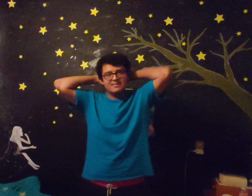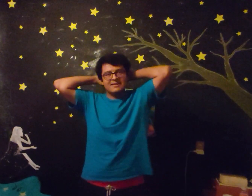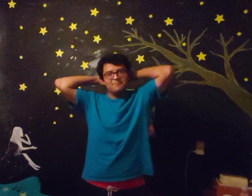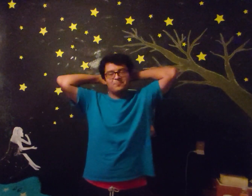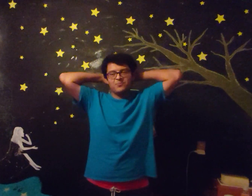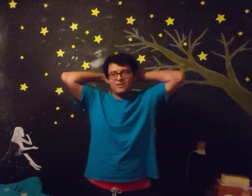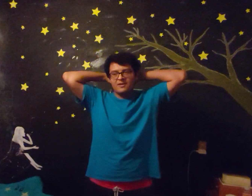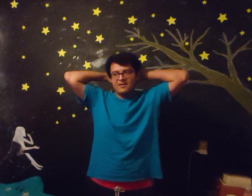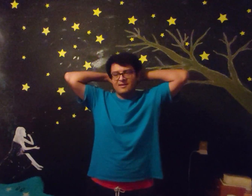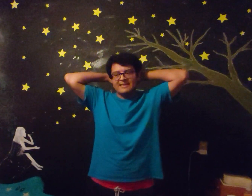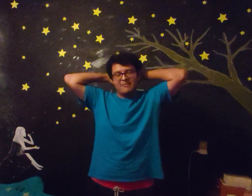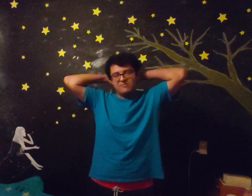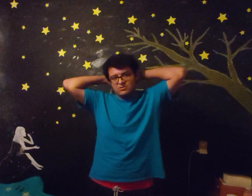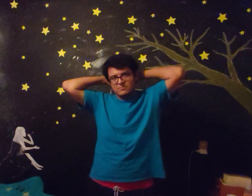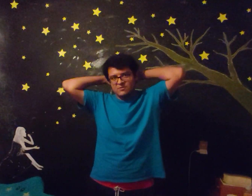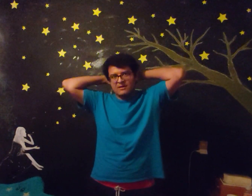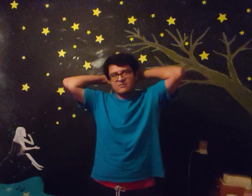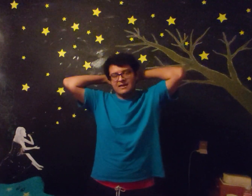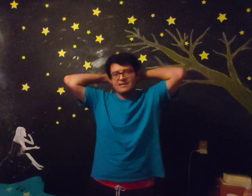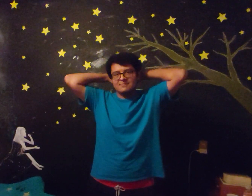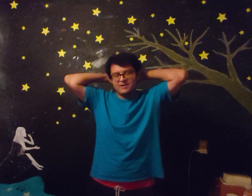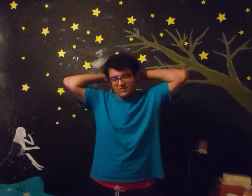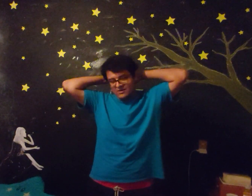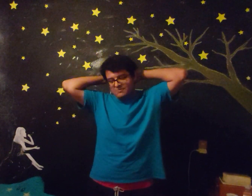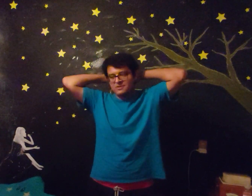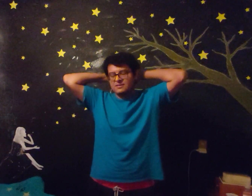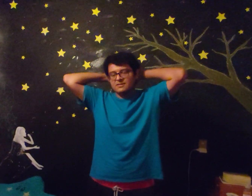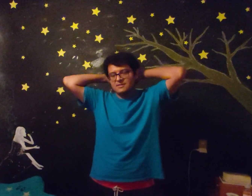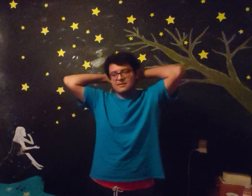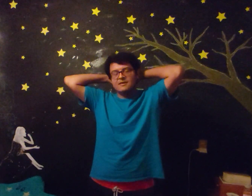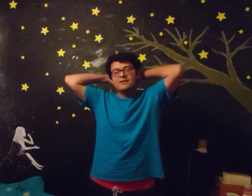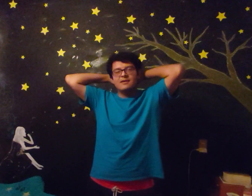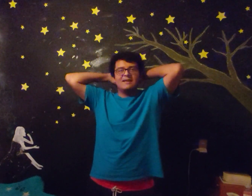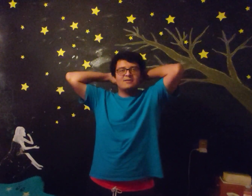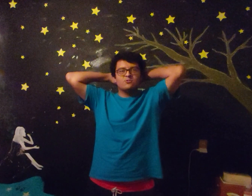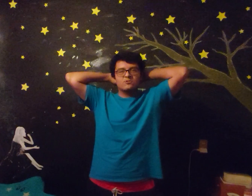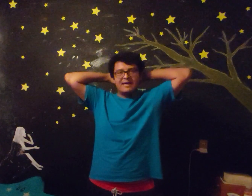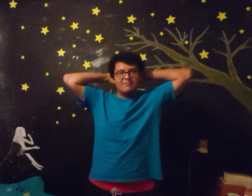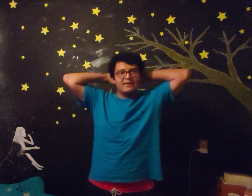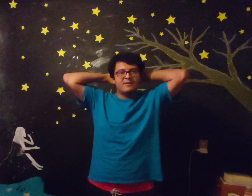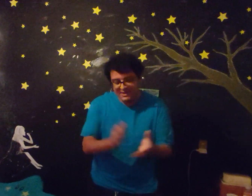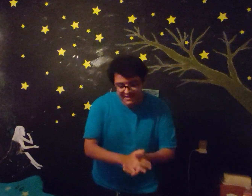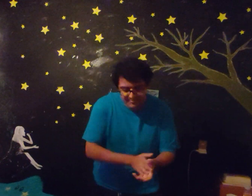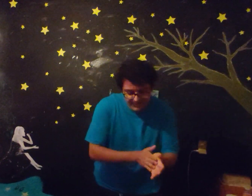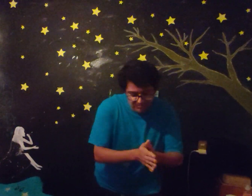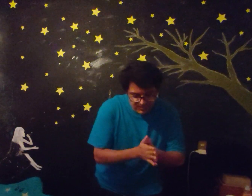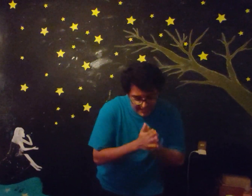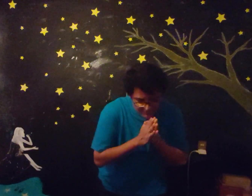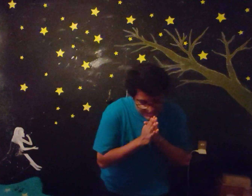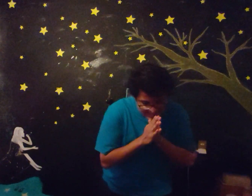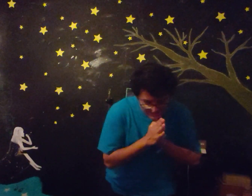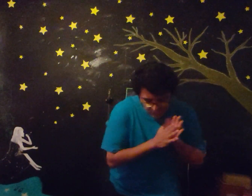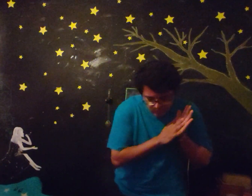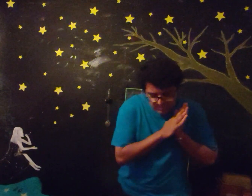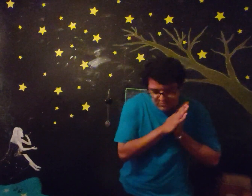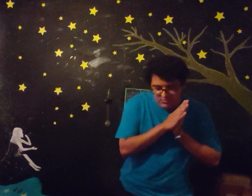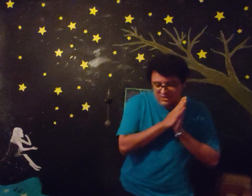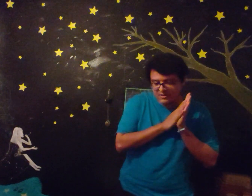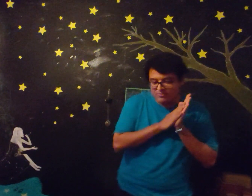ser Ya habían visto mi cuarto antes, pero bueno, pues esta es la sucursal B Vamos a empezar con un